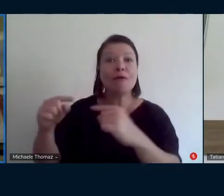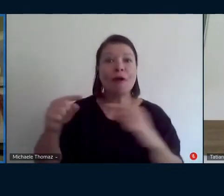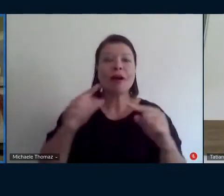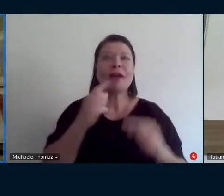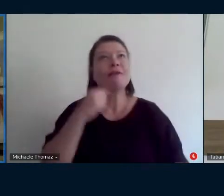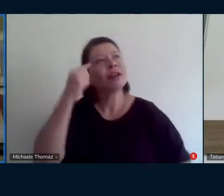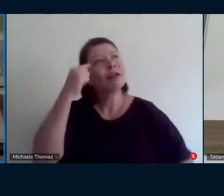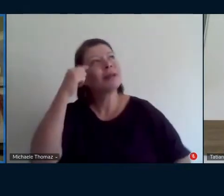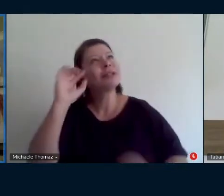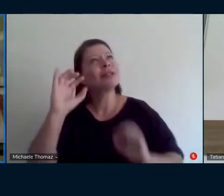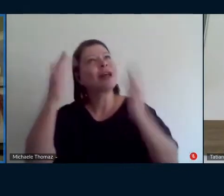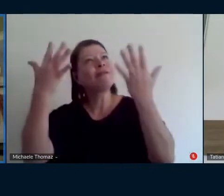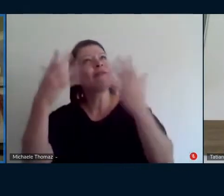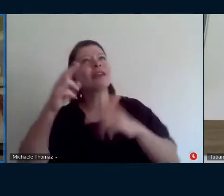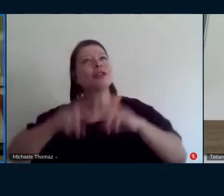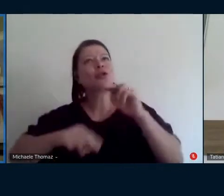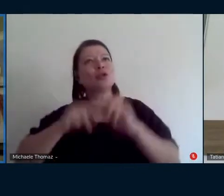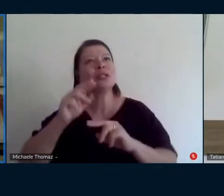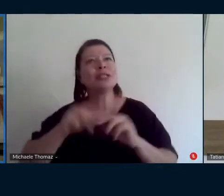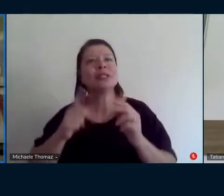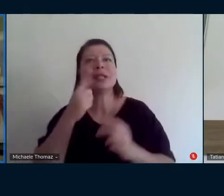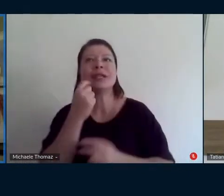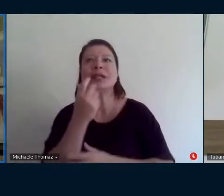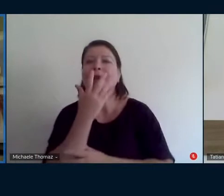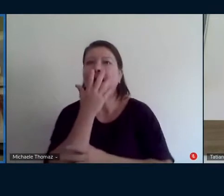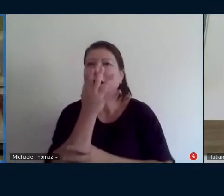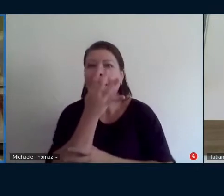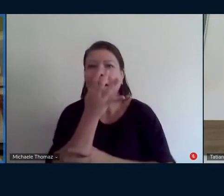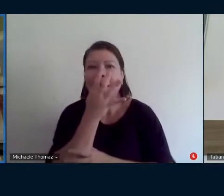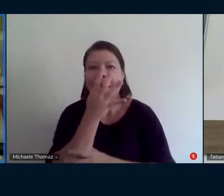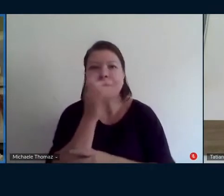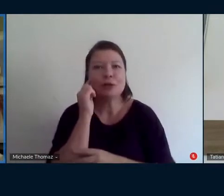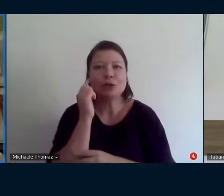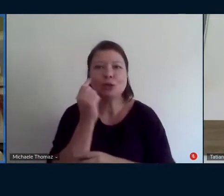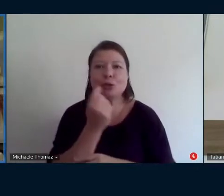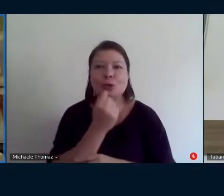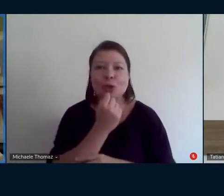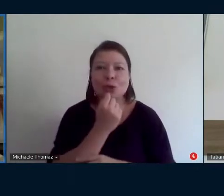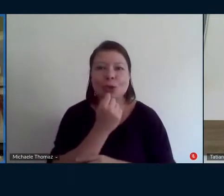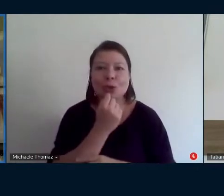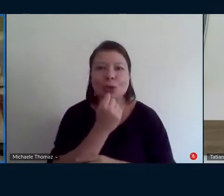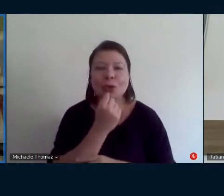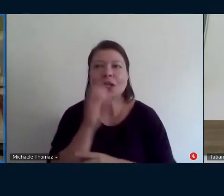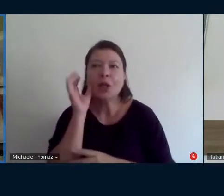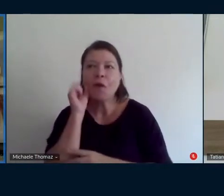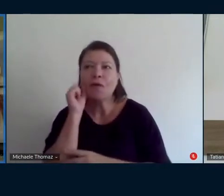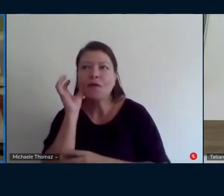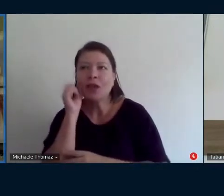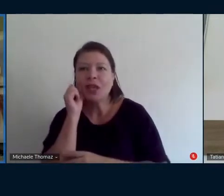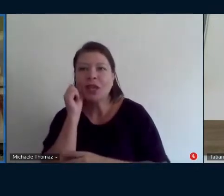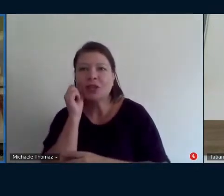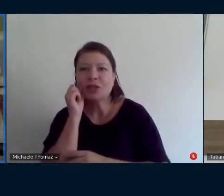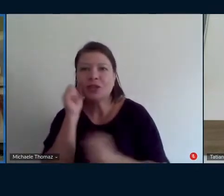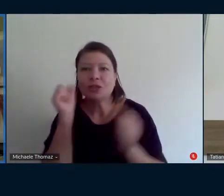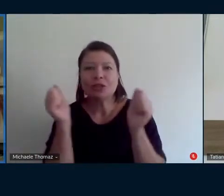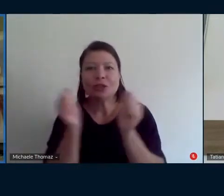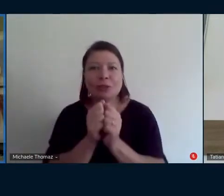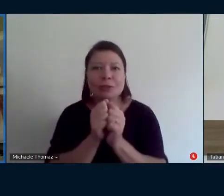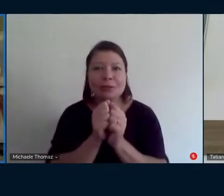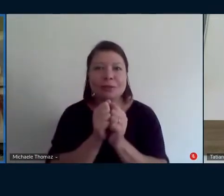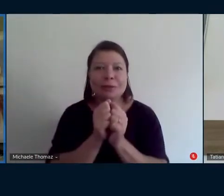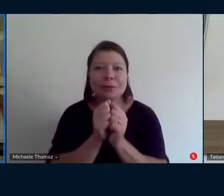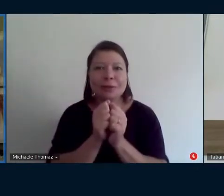fantástico ver crianças não surdas na apresentação da festa junina com livros